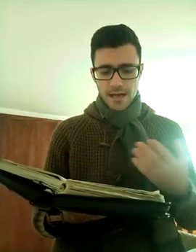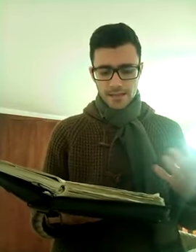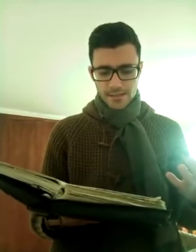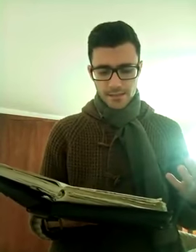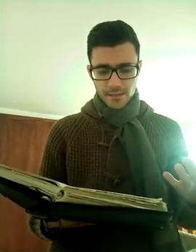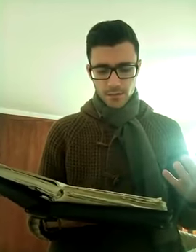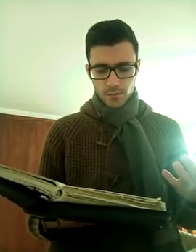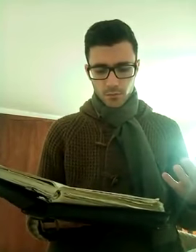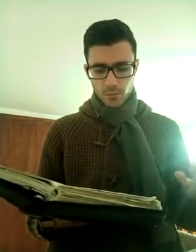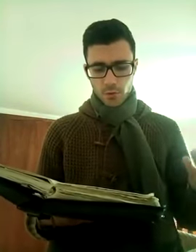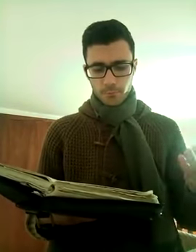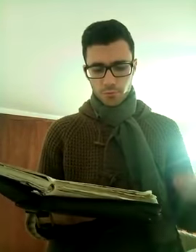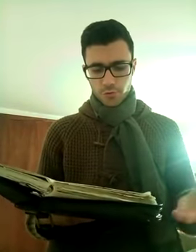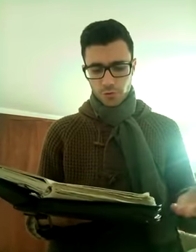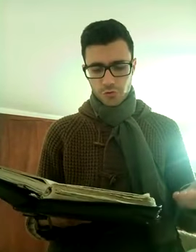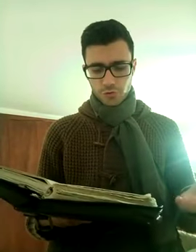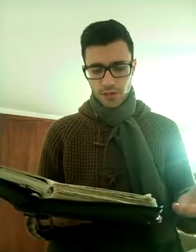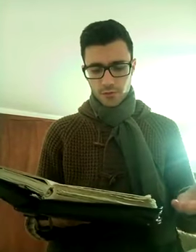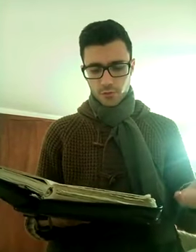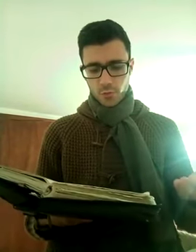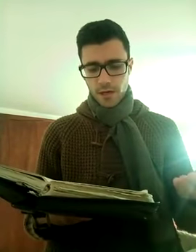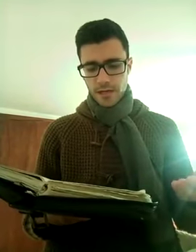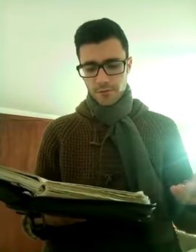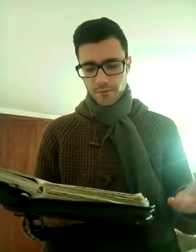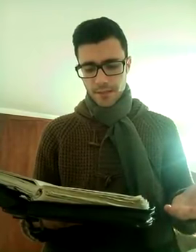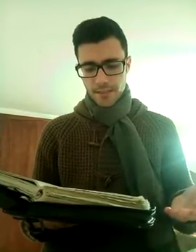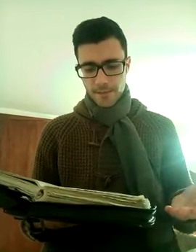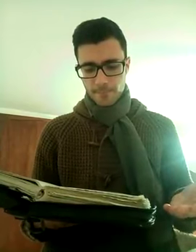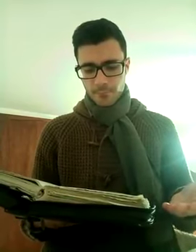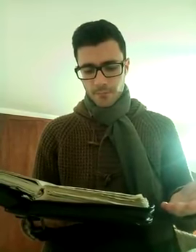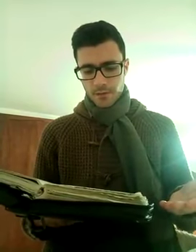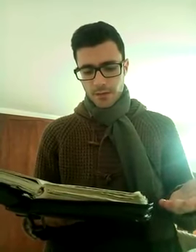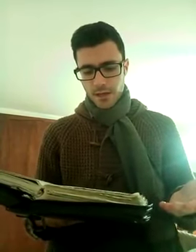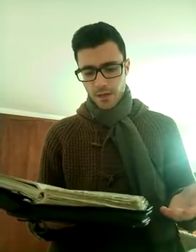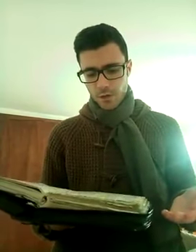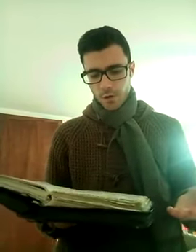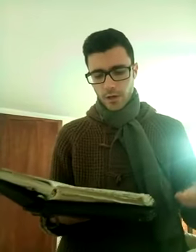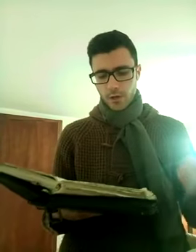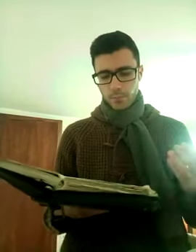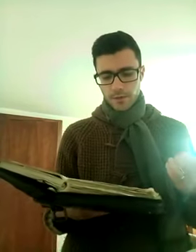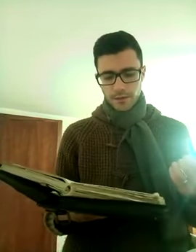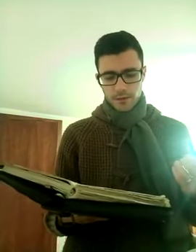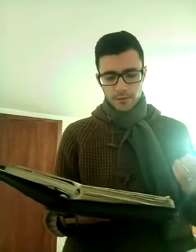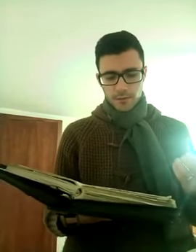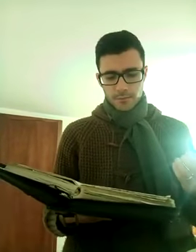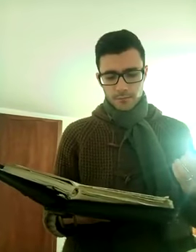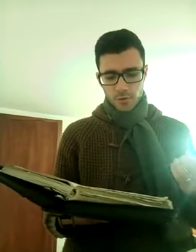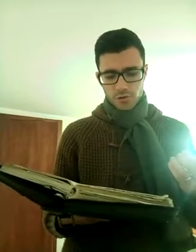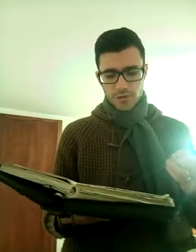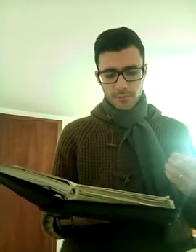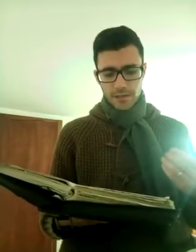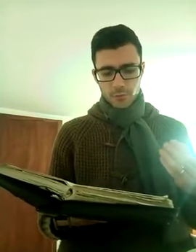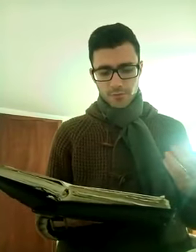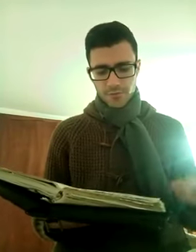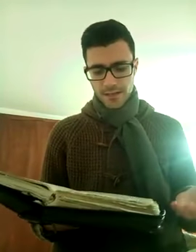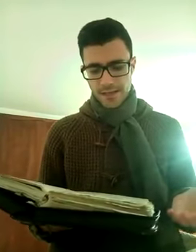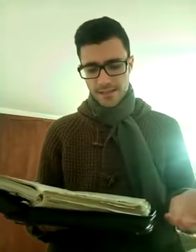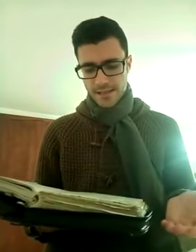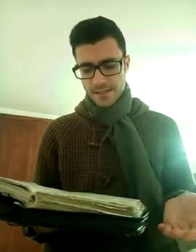anzi, uno piuttosto dirà, tu hai la fede e io ho le opere, mostrami la tua fede senza